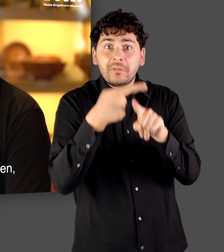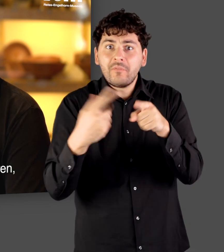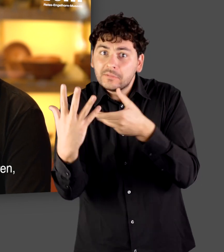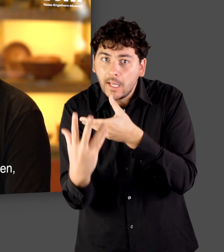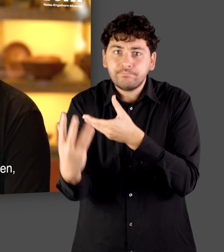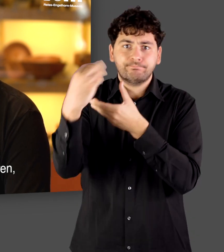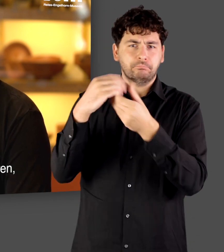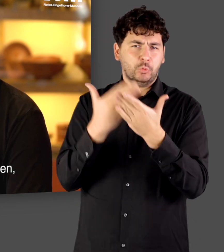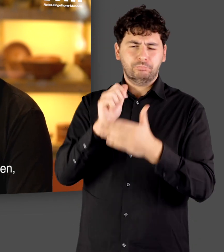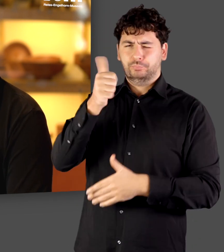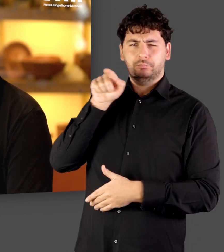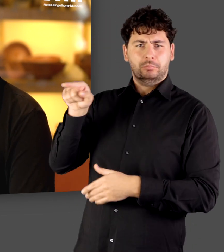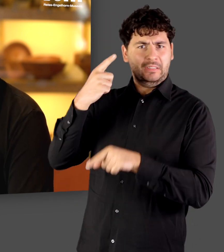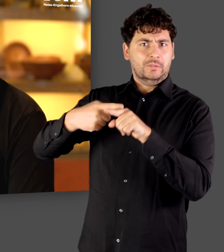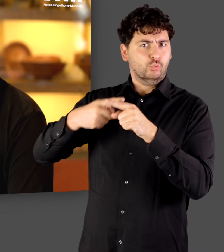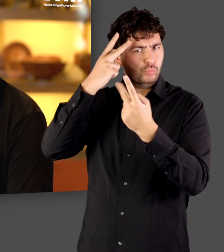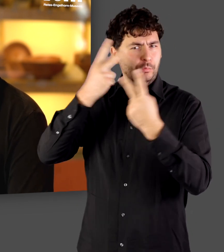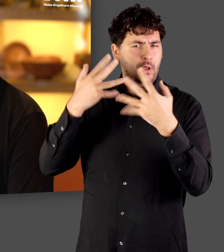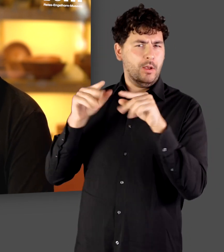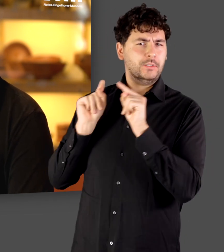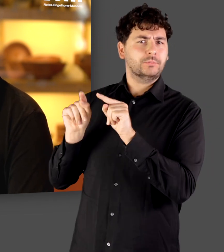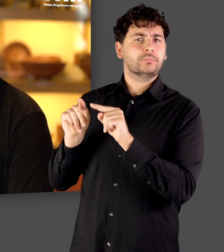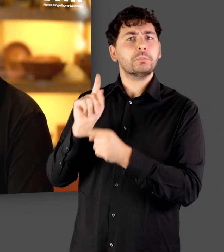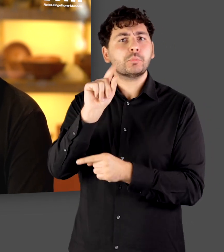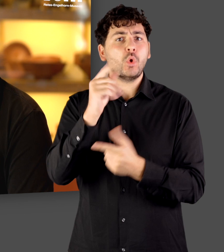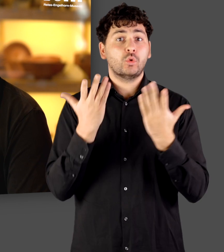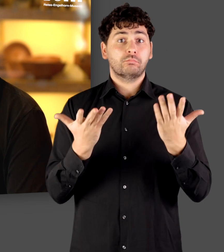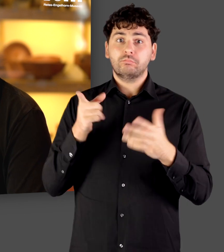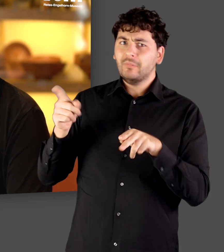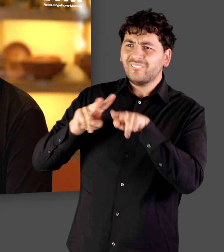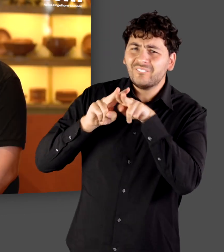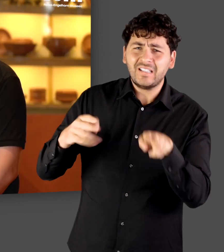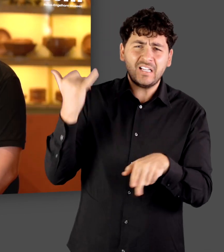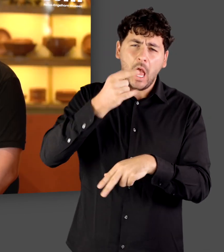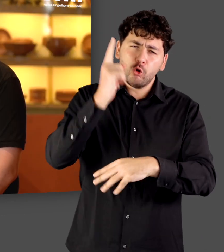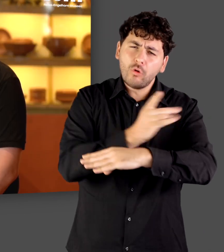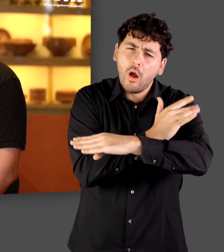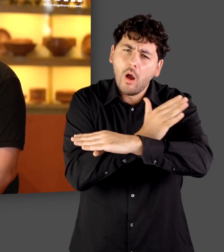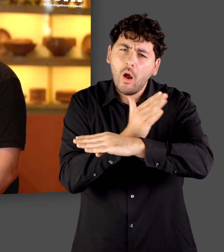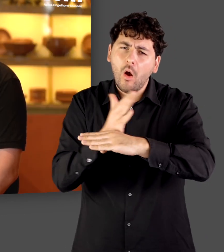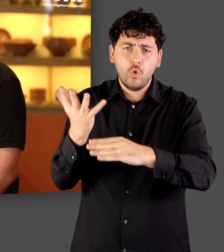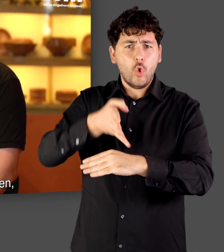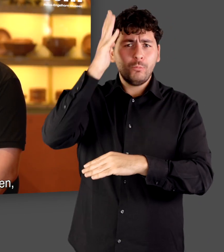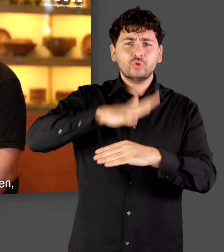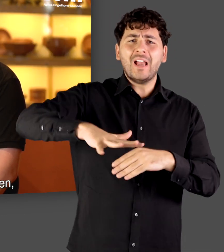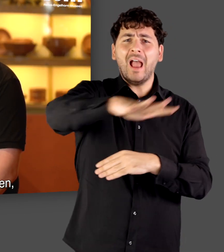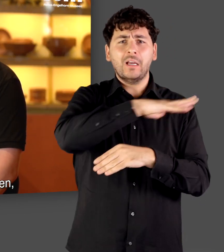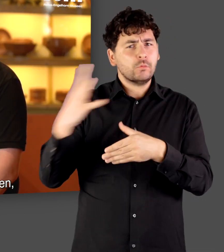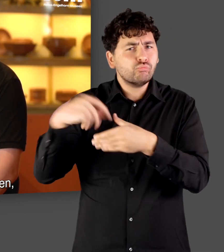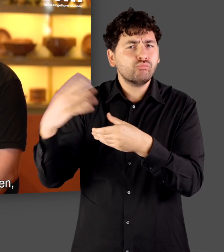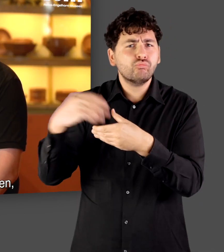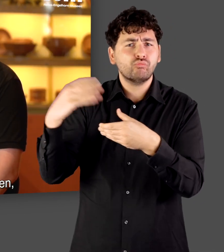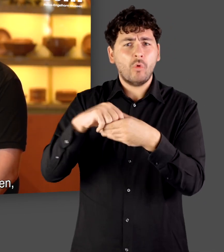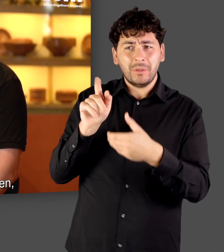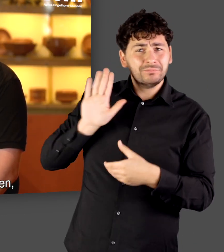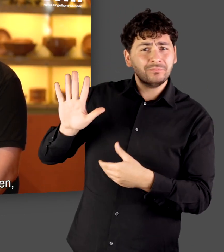die zum Teil integriert waren. Die griechische ist vielleicht das berühmteste Beispiel, die weitestgehend friedlich, über Jahrhunderte Teil